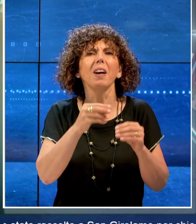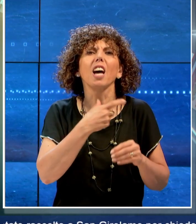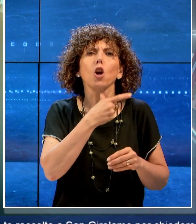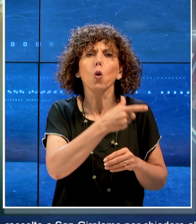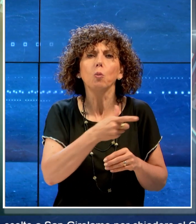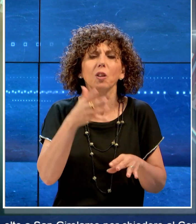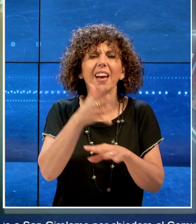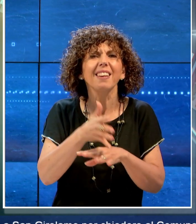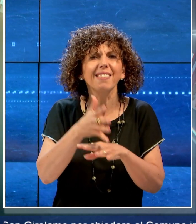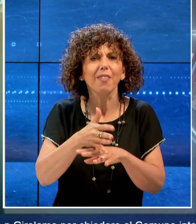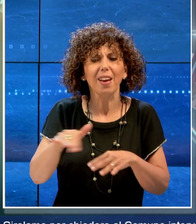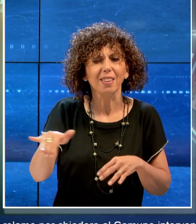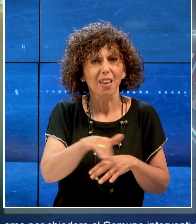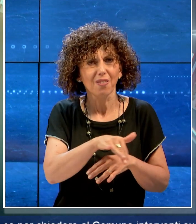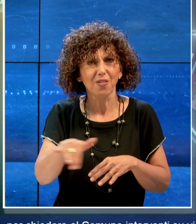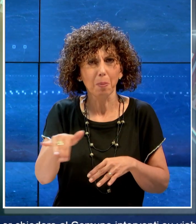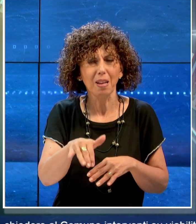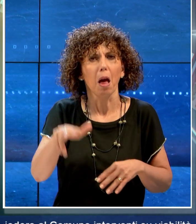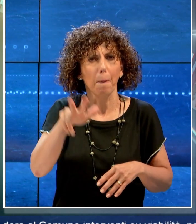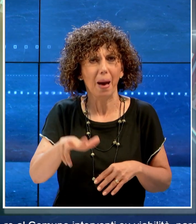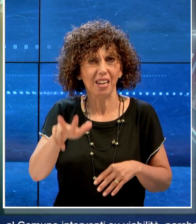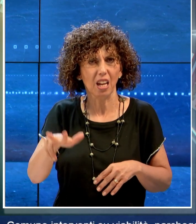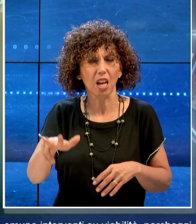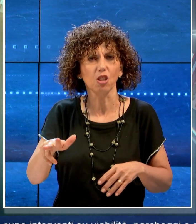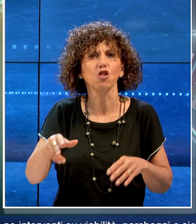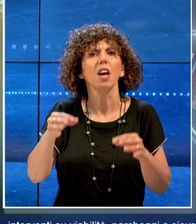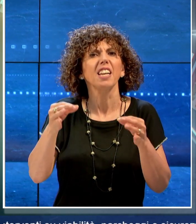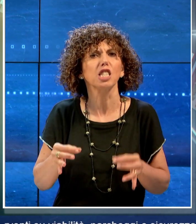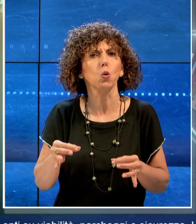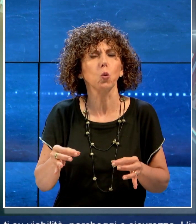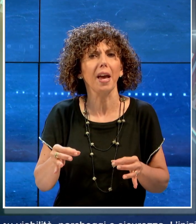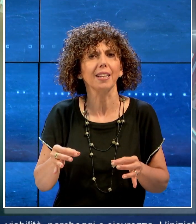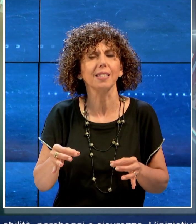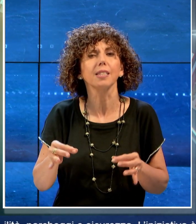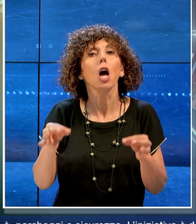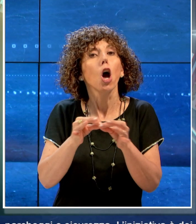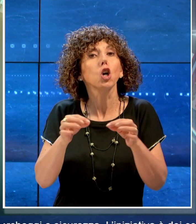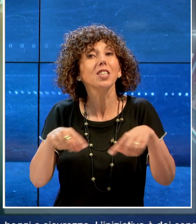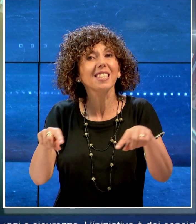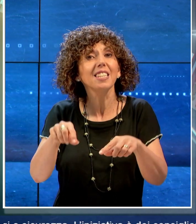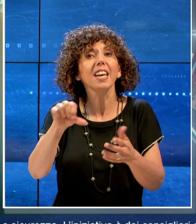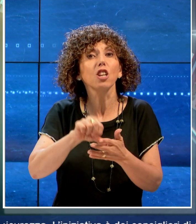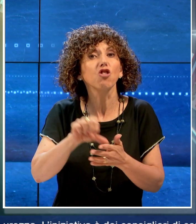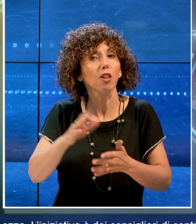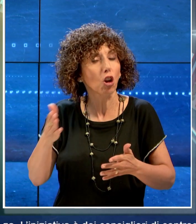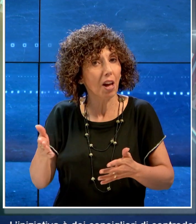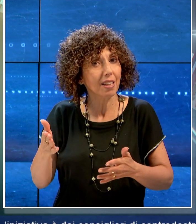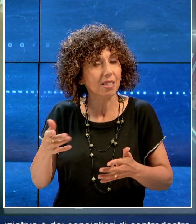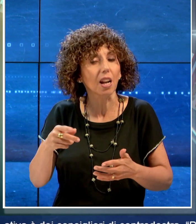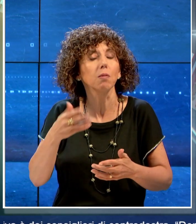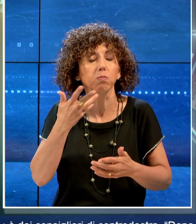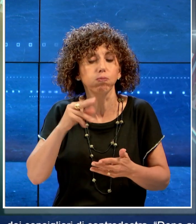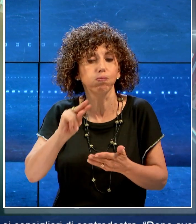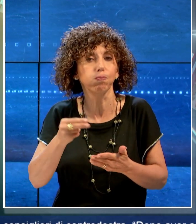su viabilità, parcheggi e sicurezza. L'iniziativa è dei consiglieri di centrodestra. Dopo aver